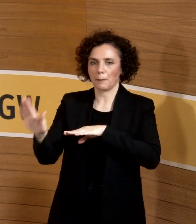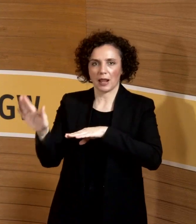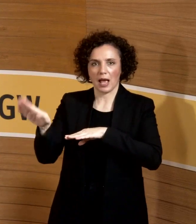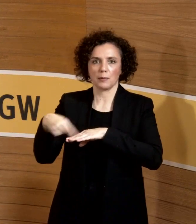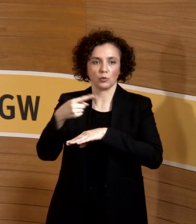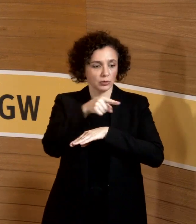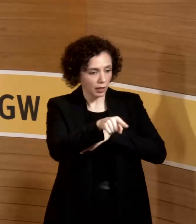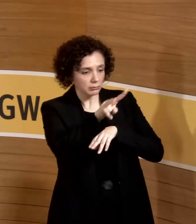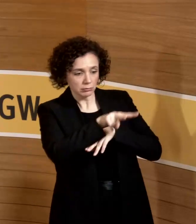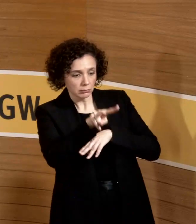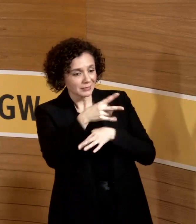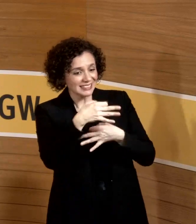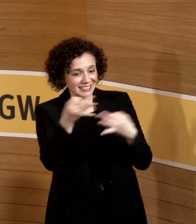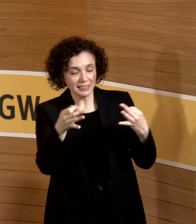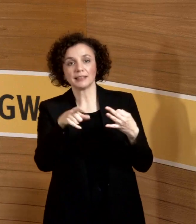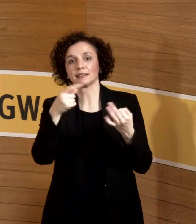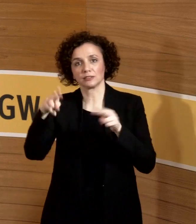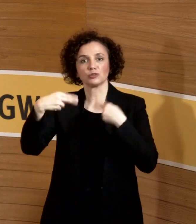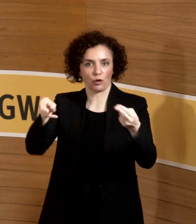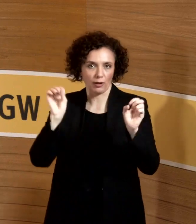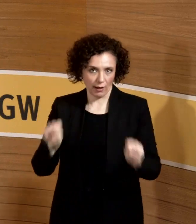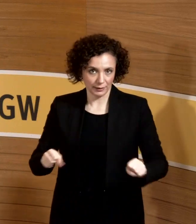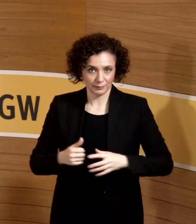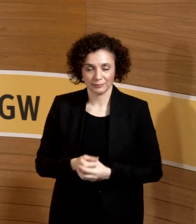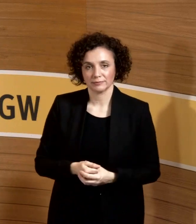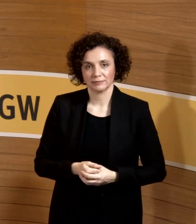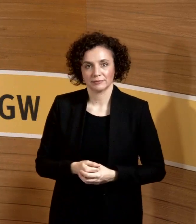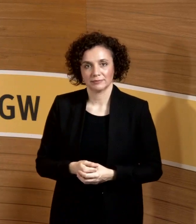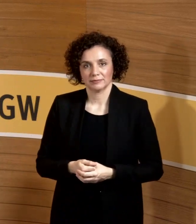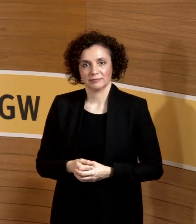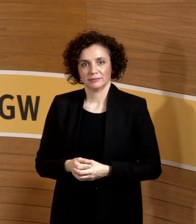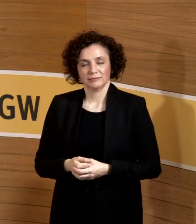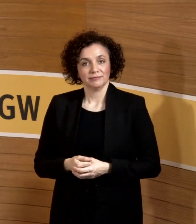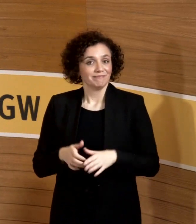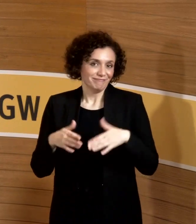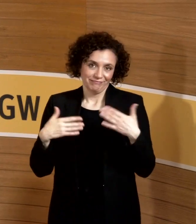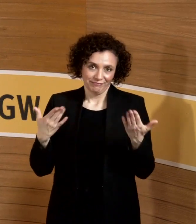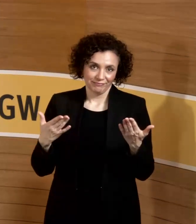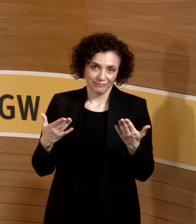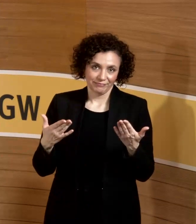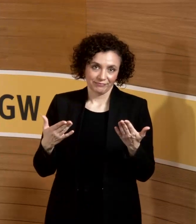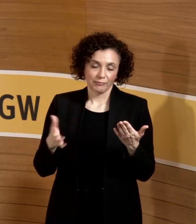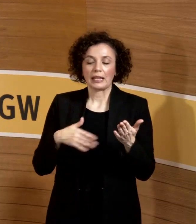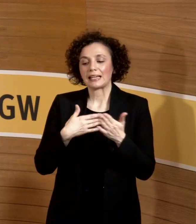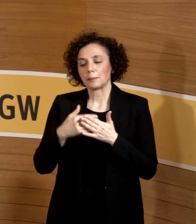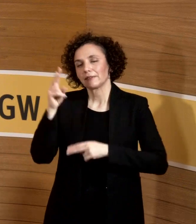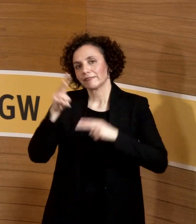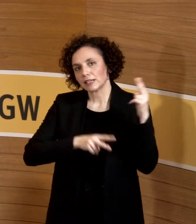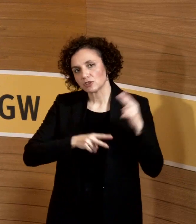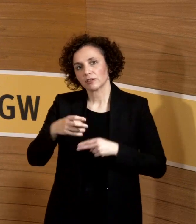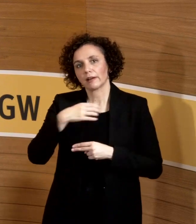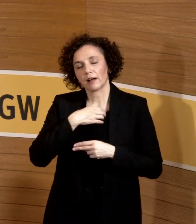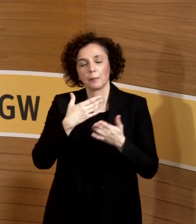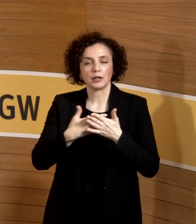Das gilt eben für Dinge, die trotz Impfung immer noch nicht keine vollständige Immunität machen, wie